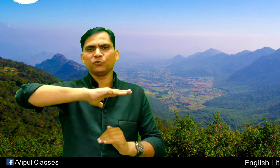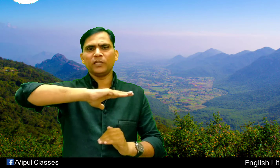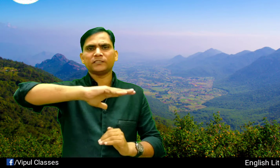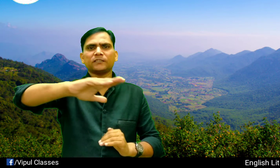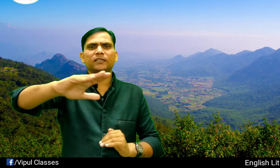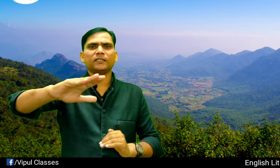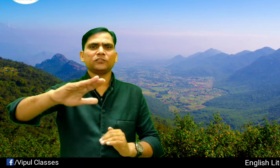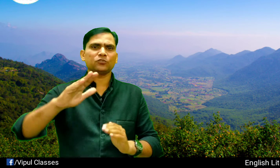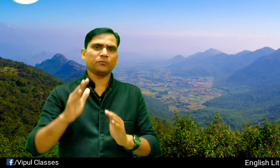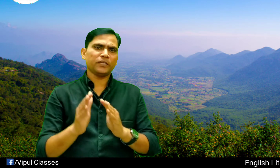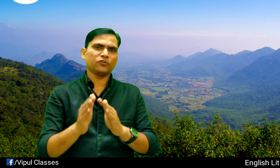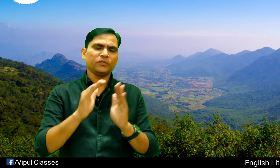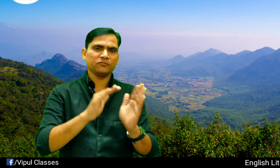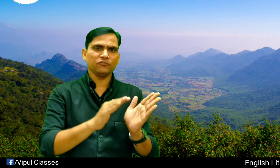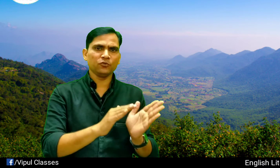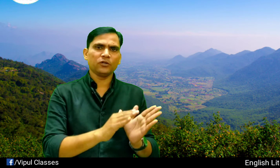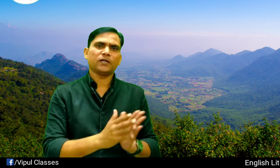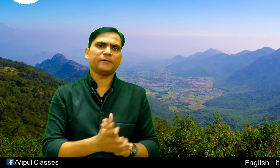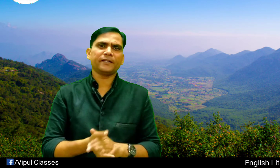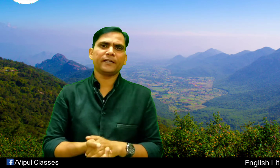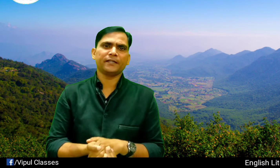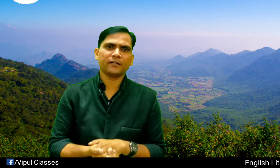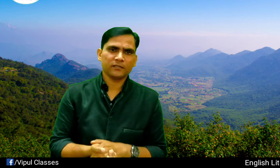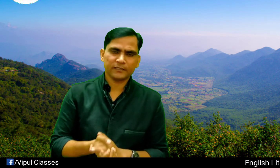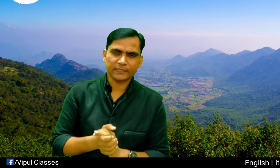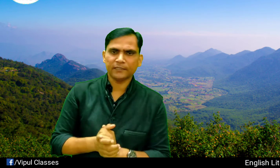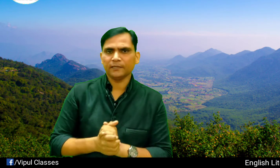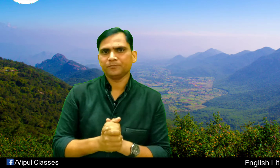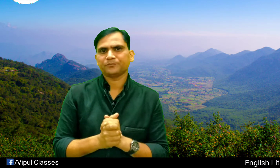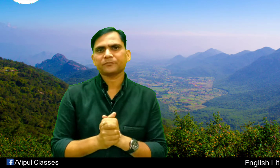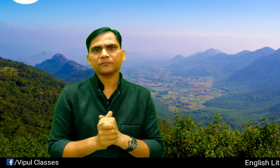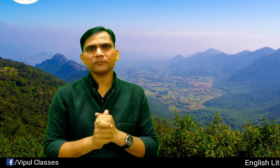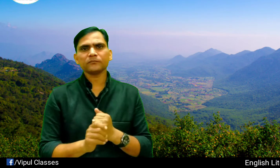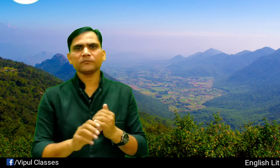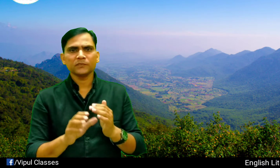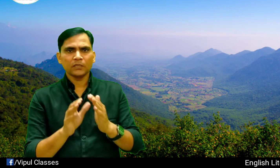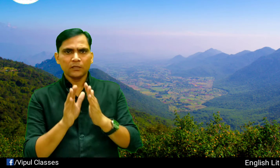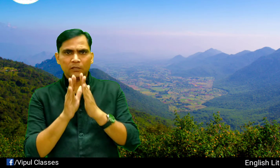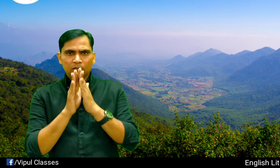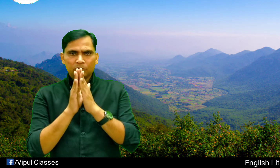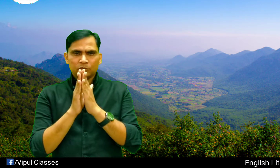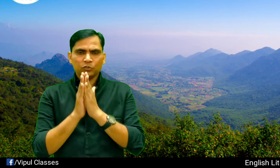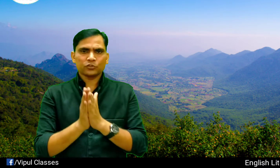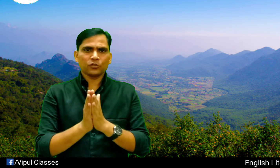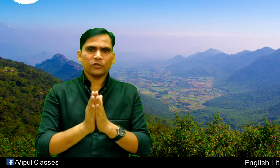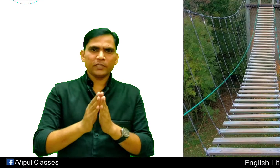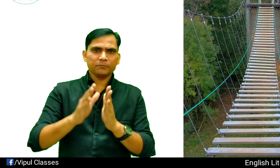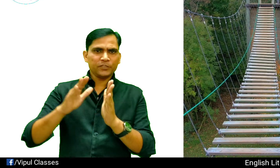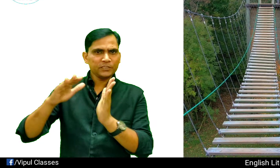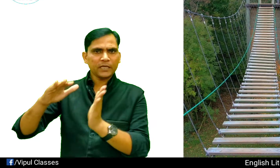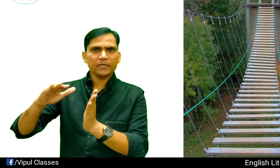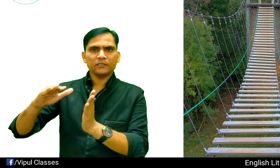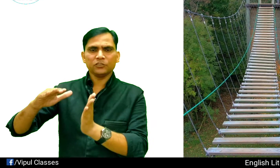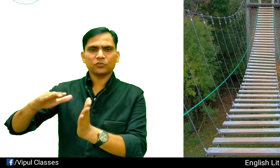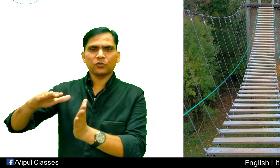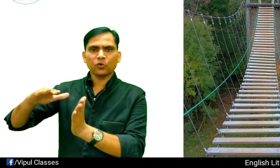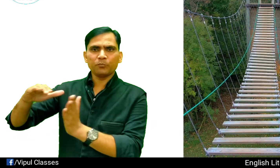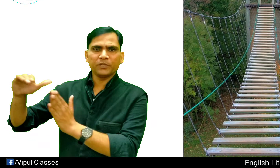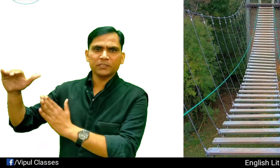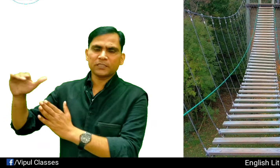व्यूव ले सकते हैं जिसको पैनरोमिक व्यूव हमारे राइटर कहते हैं तो दोस्तो एक ब्रीज है जिसको रोब ब्रीज